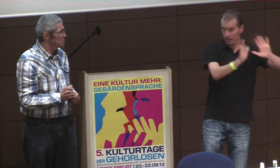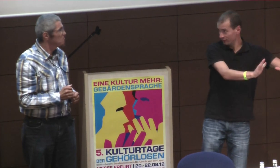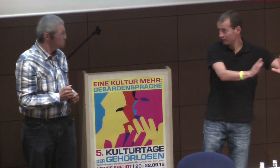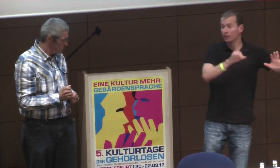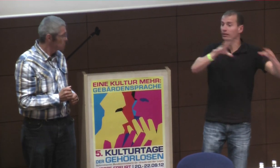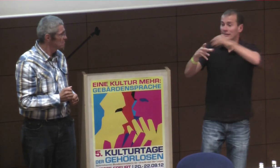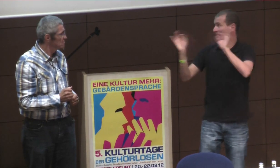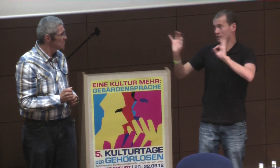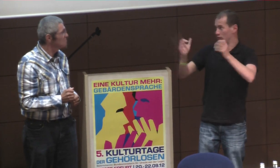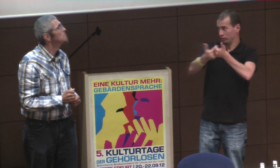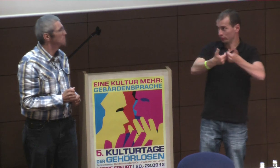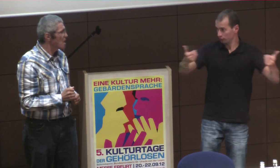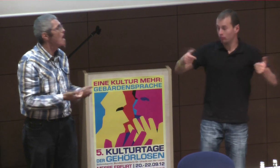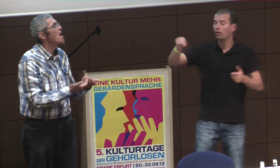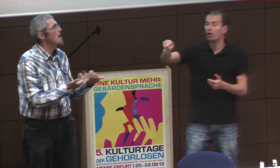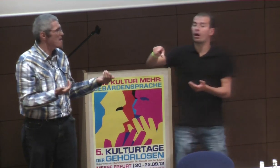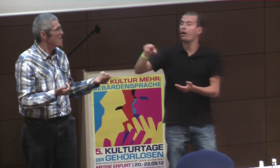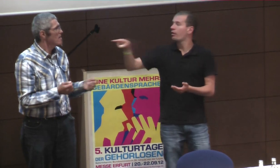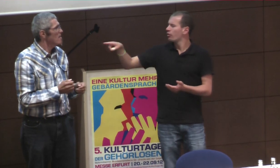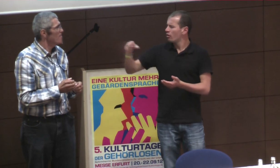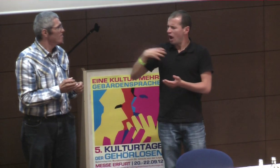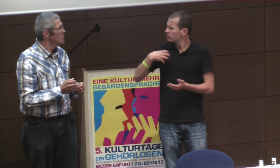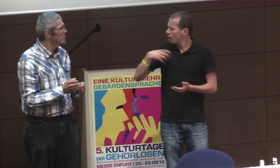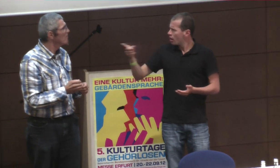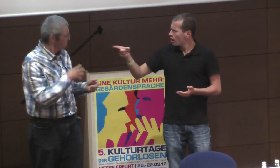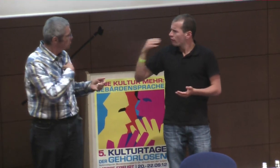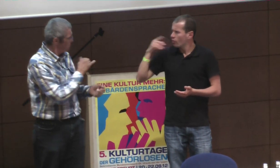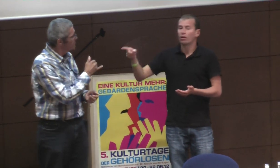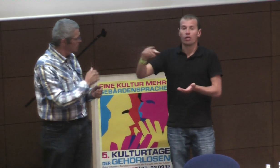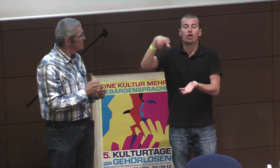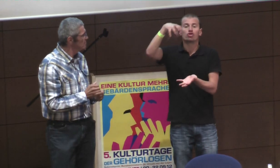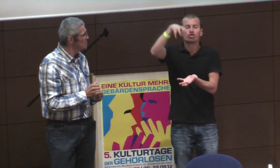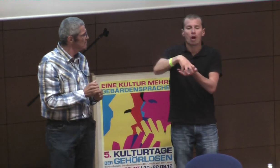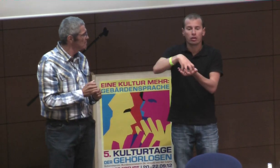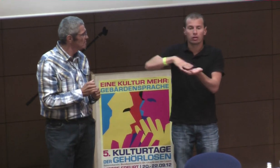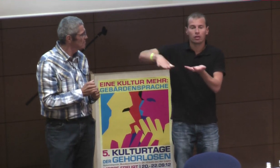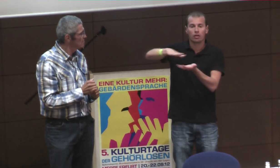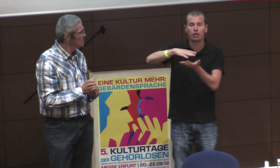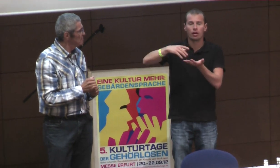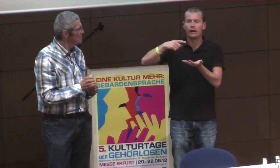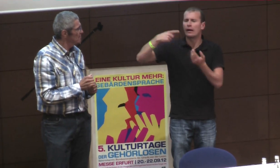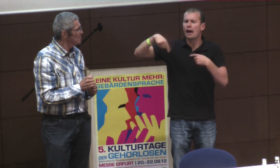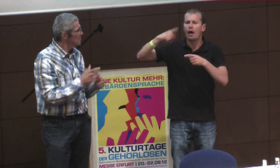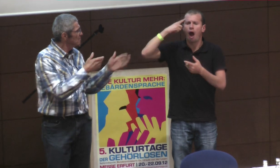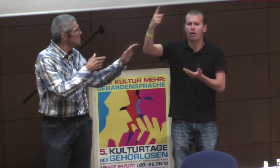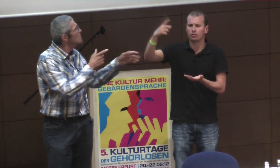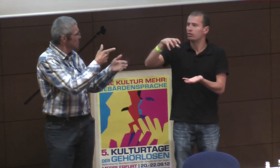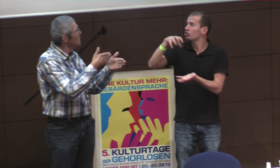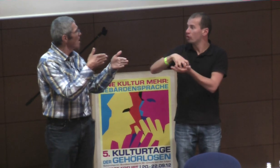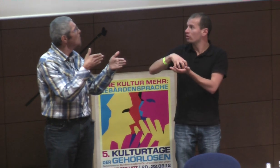ja, also, wie geht es jetzt aus mit den Parteien, oder wie auch mal, ähm, mit dem Stadtrat, aber, ne,